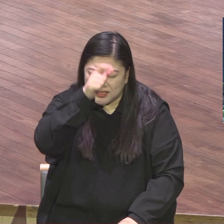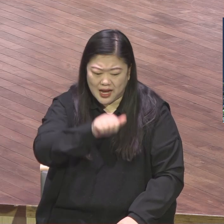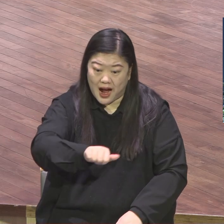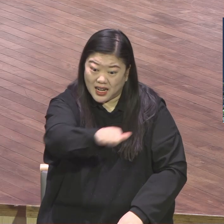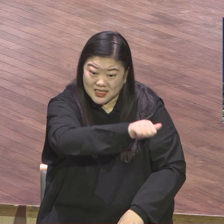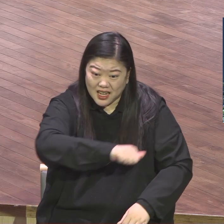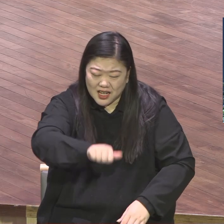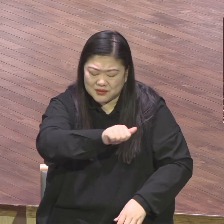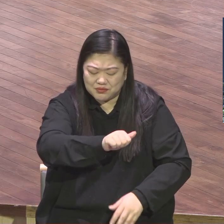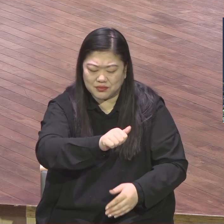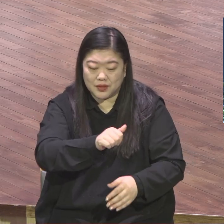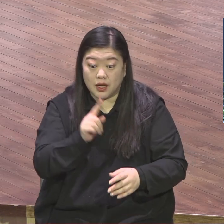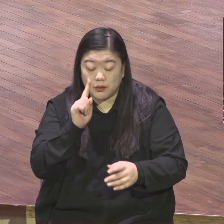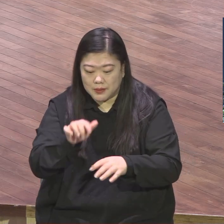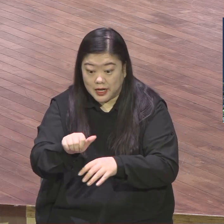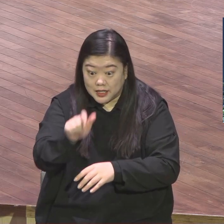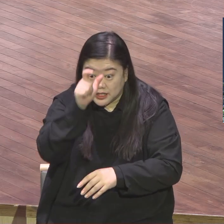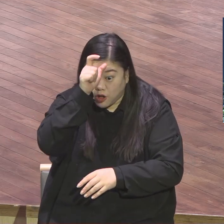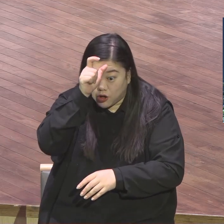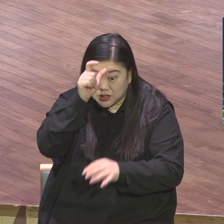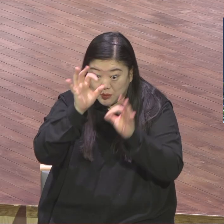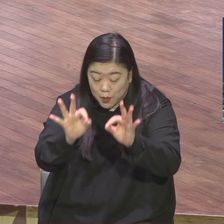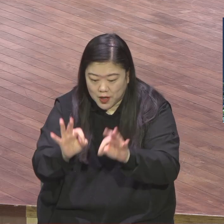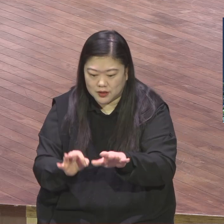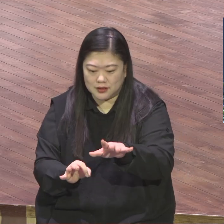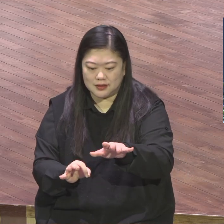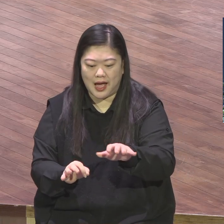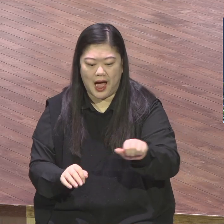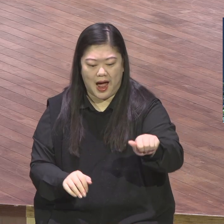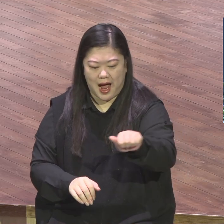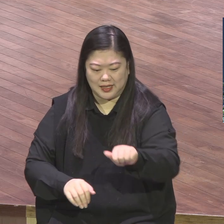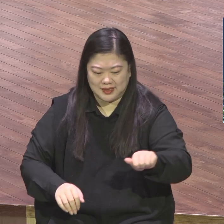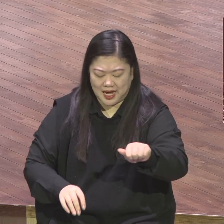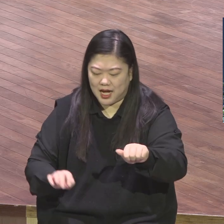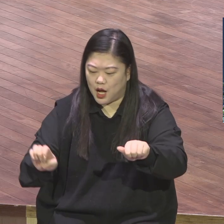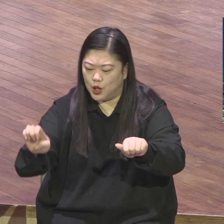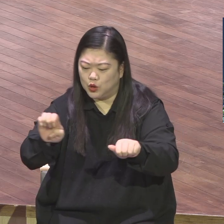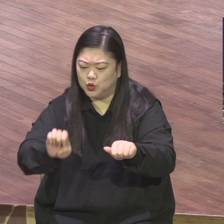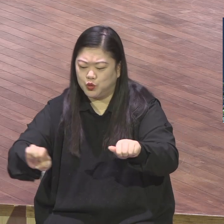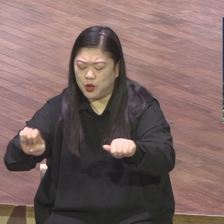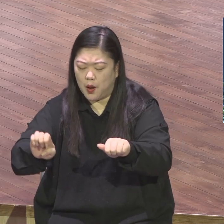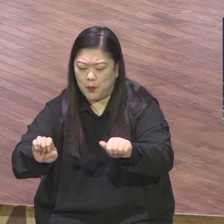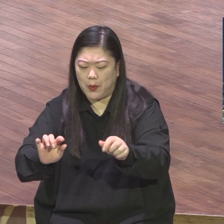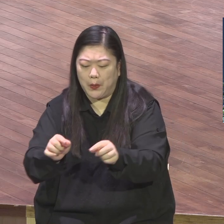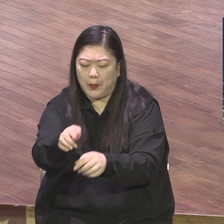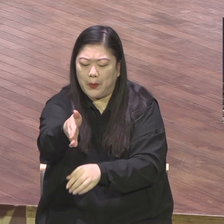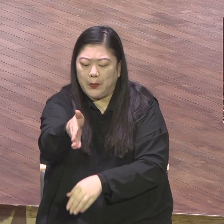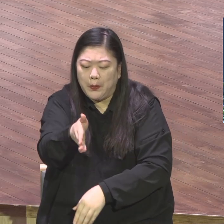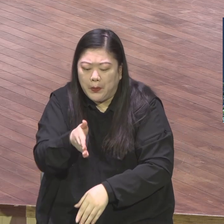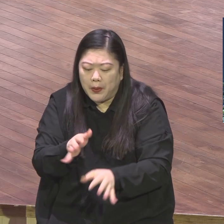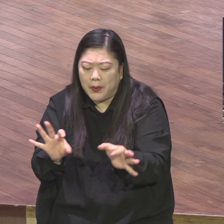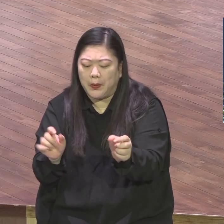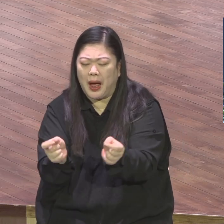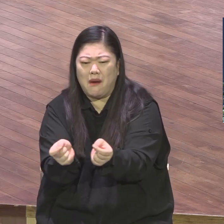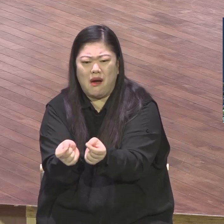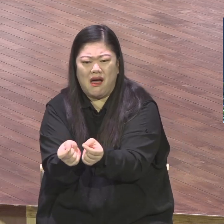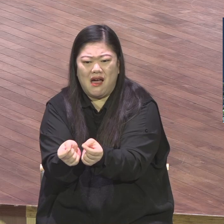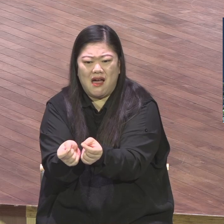유럽하고 딱 조그만한 연결되었어요. 연결고 경계선이라 그렇게